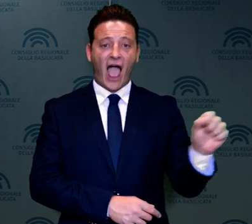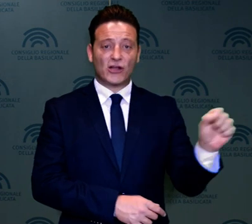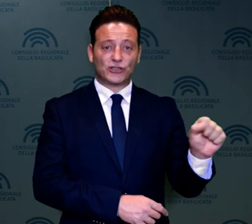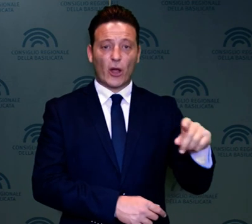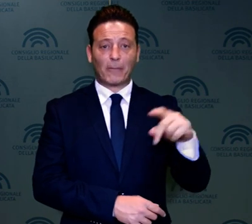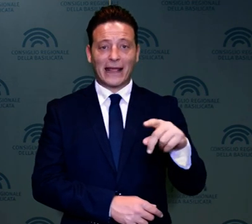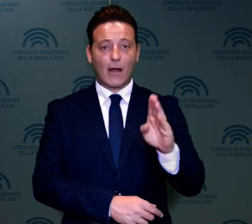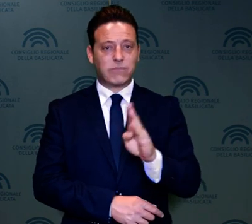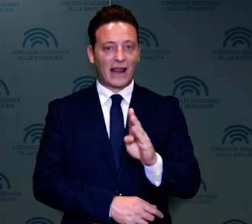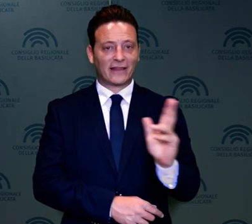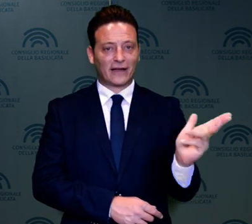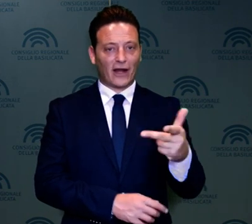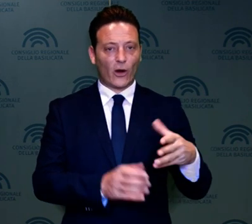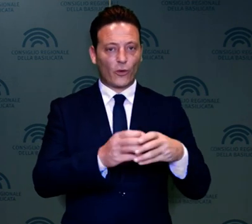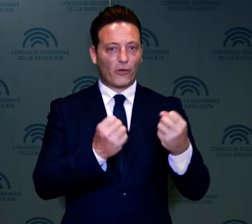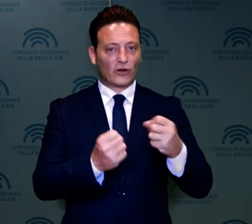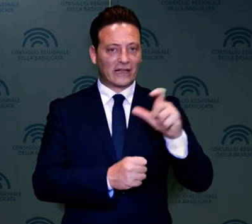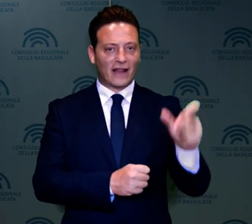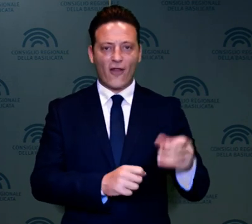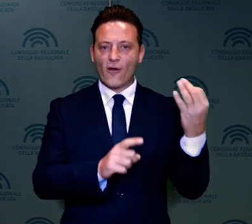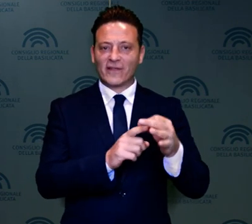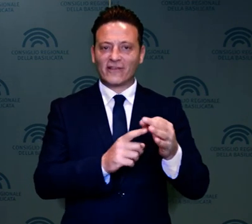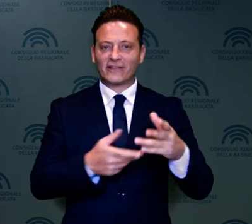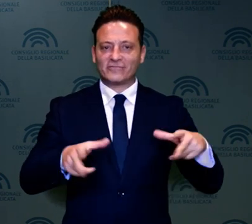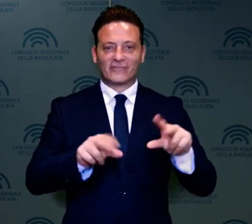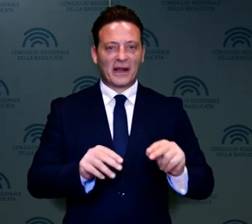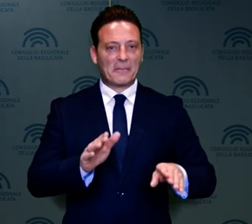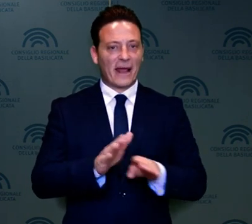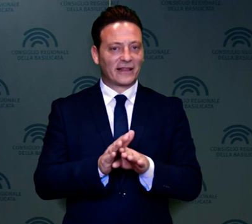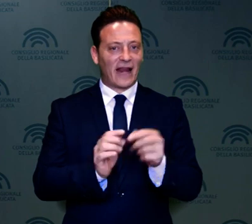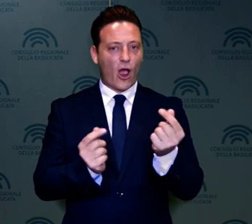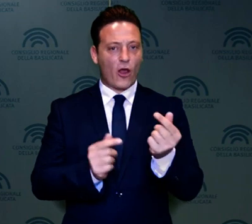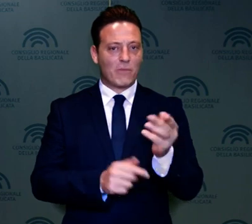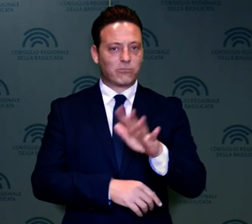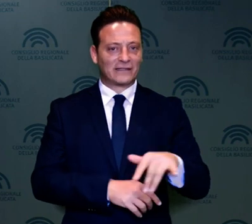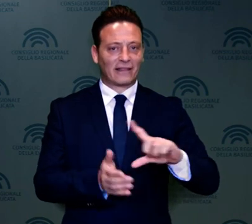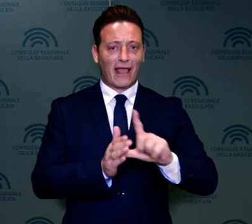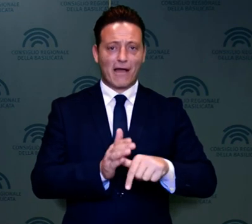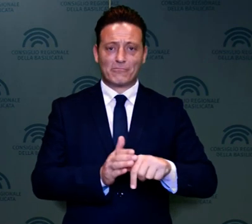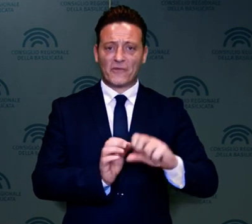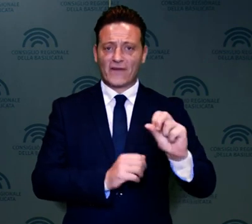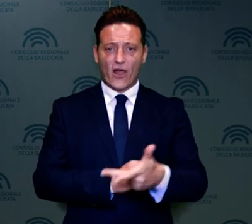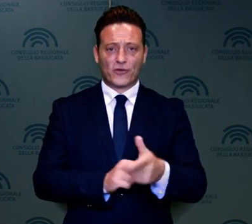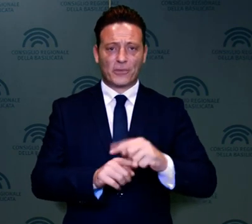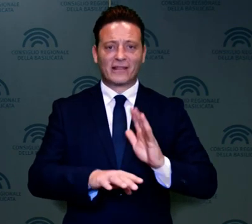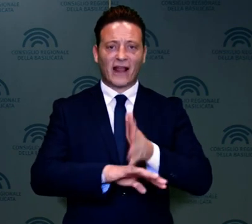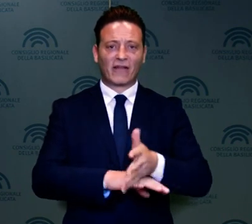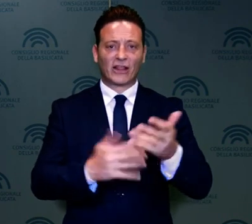Bellettieri di Forza Italia, tesa a far ripartire l'economia lucana in tempi brevi e con interventi decisivi.